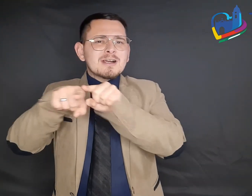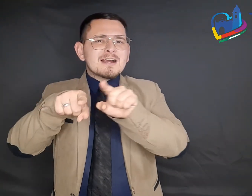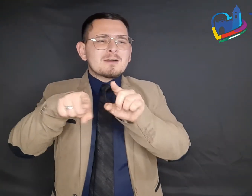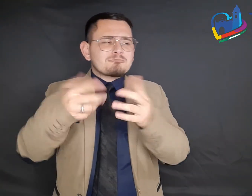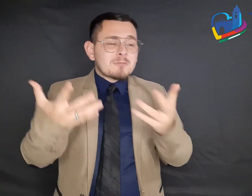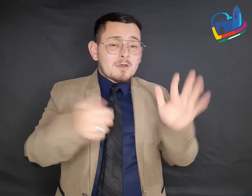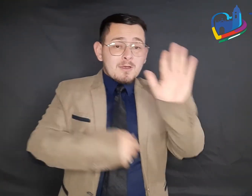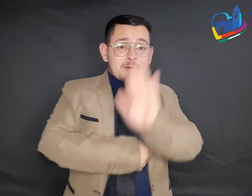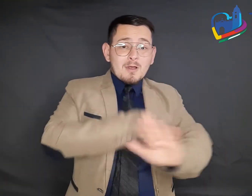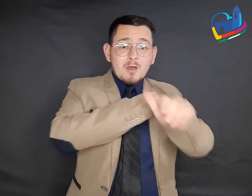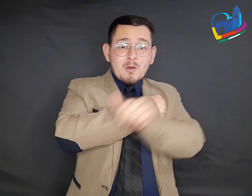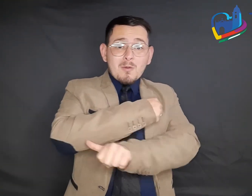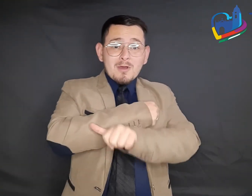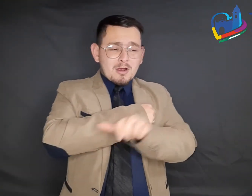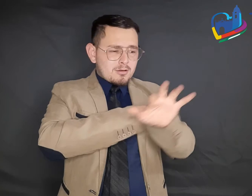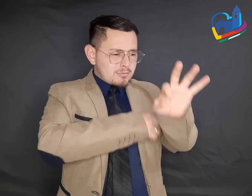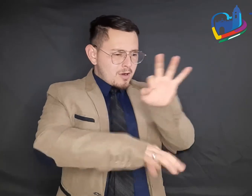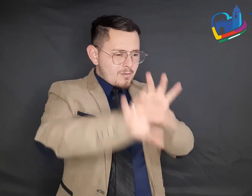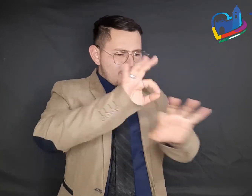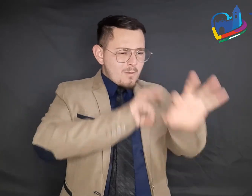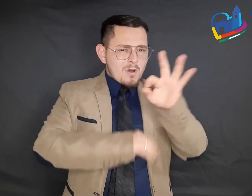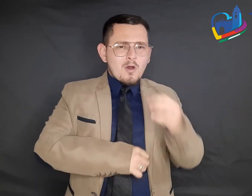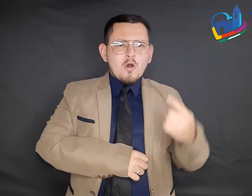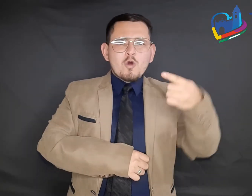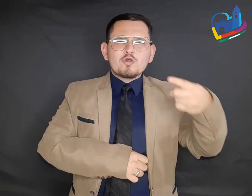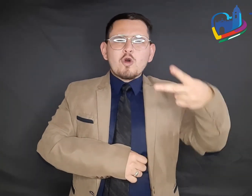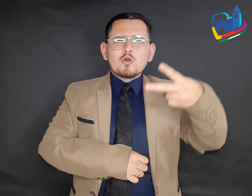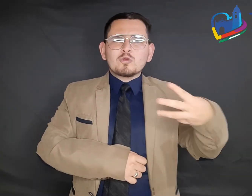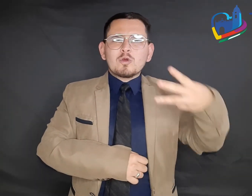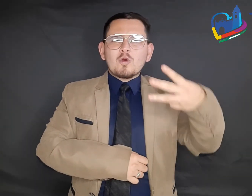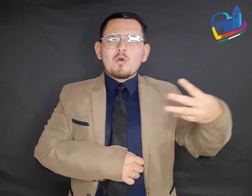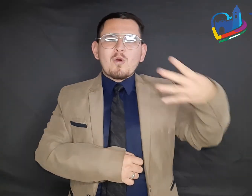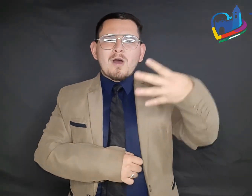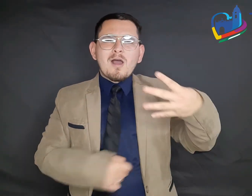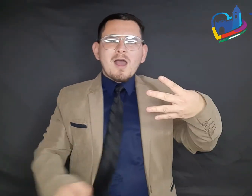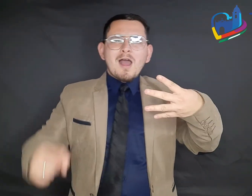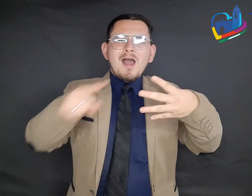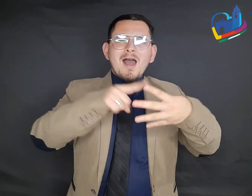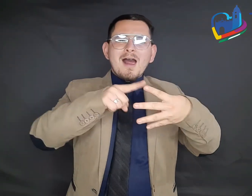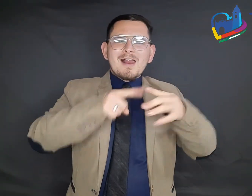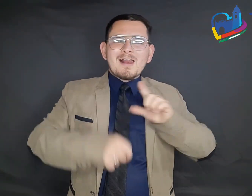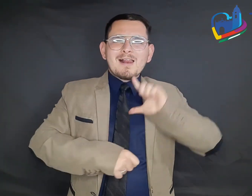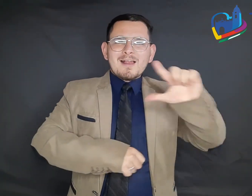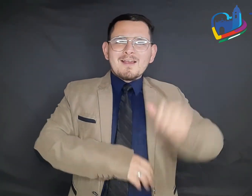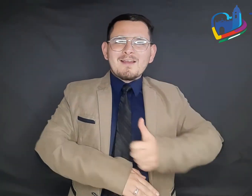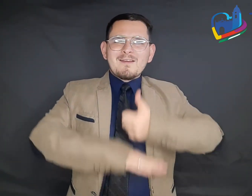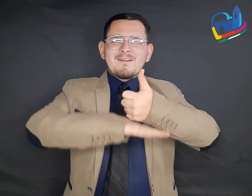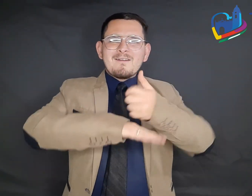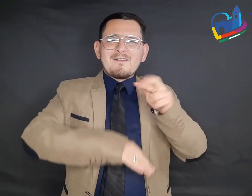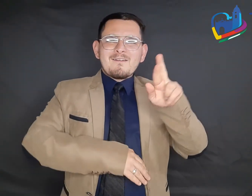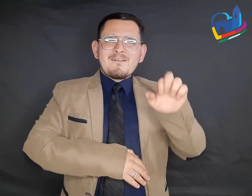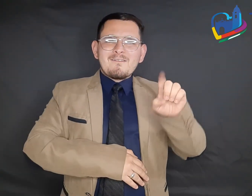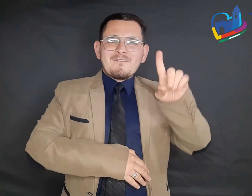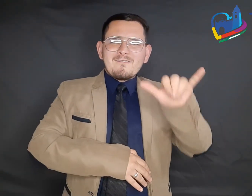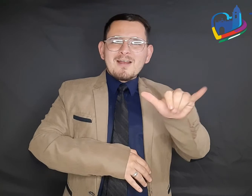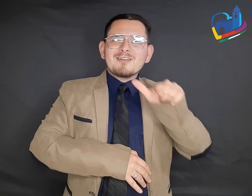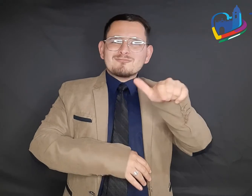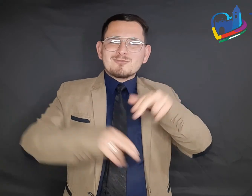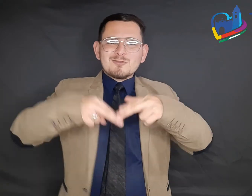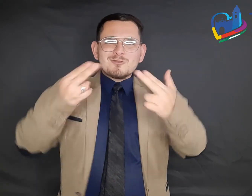encabeza el convite instrumental José Benigno Núñez, dirigido por el maestro Freddy Fonseca. Encargado del área de orquesta de cuerdas pulsadas de la